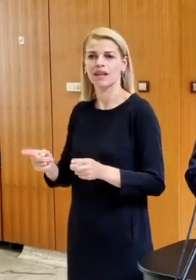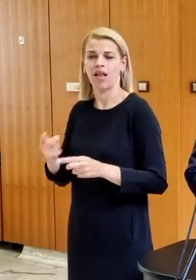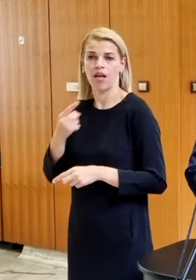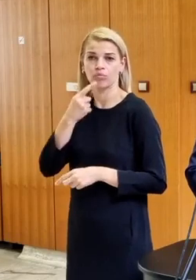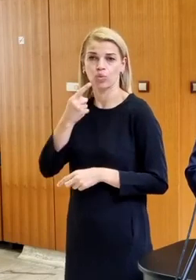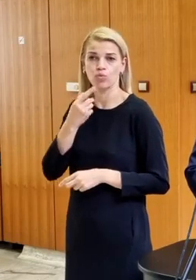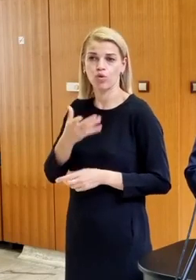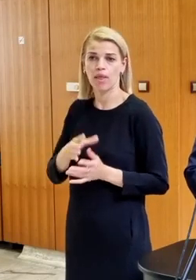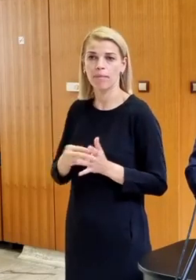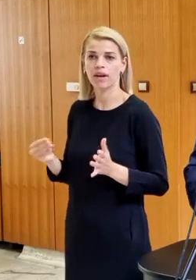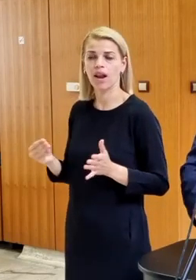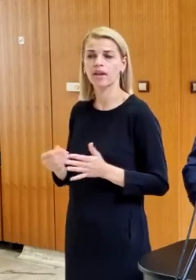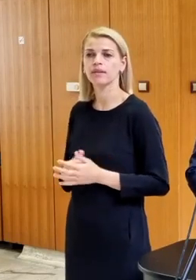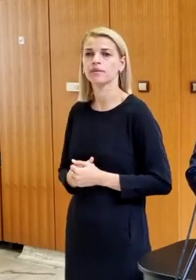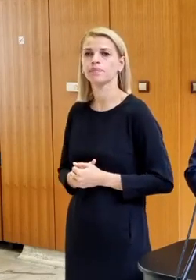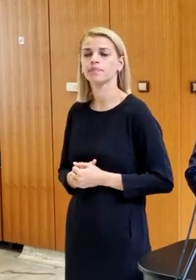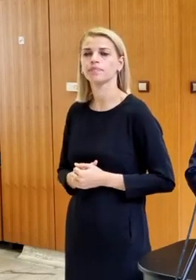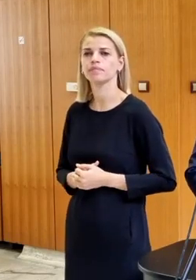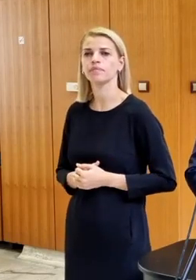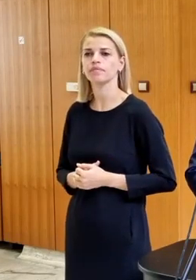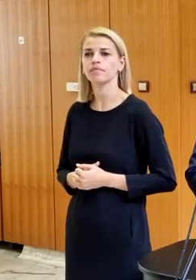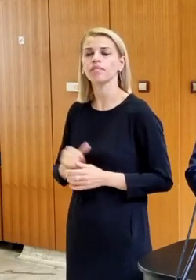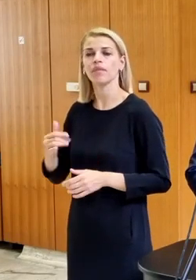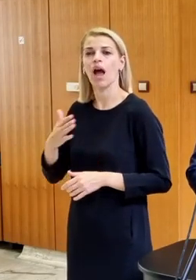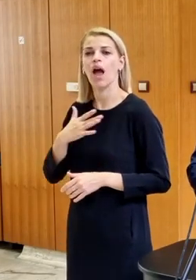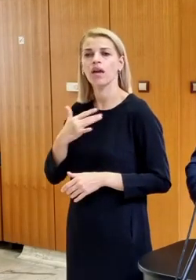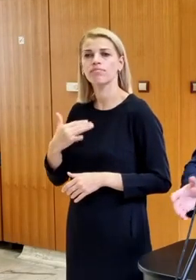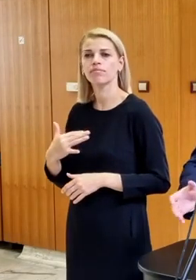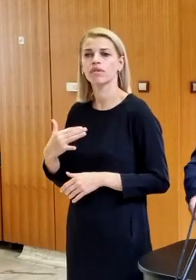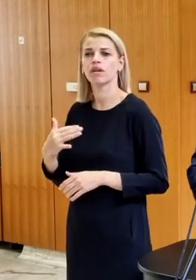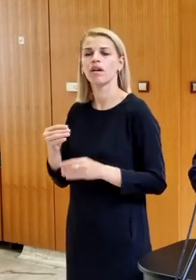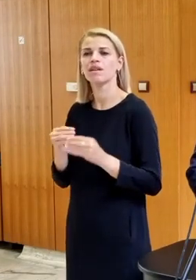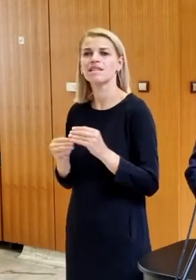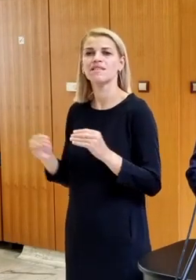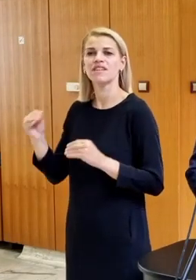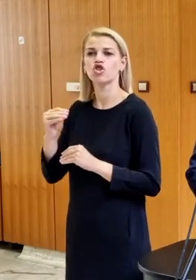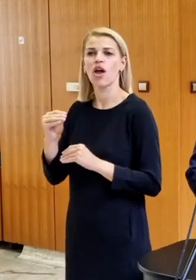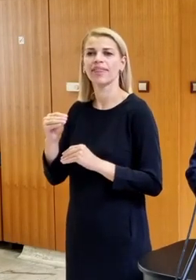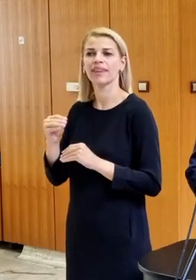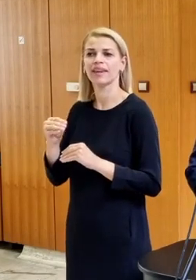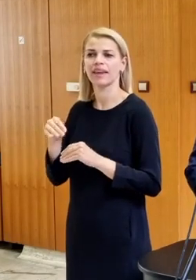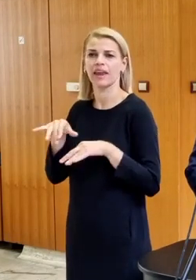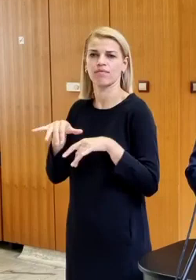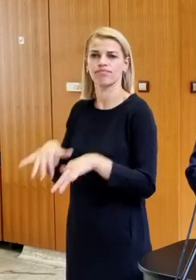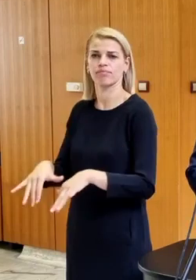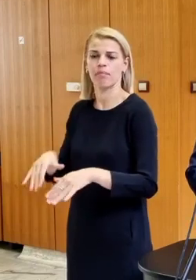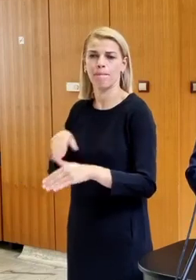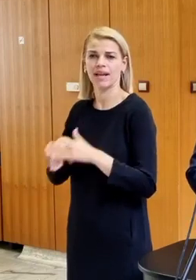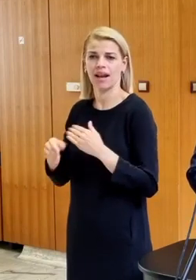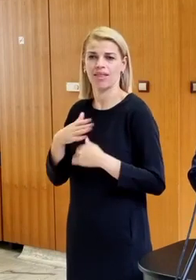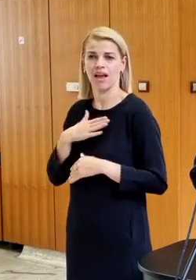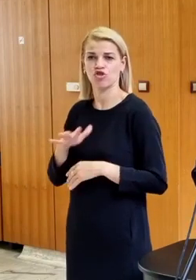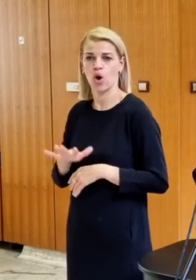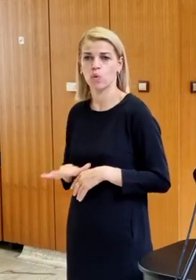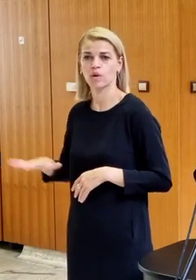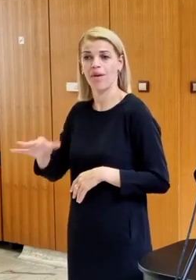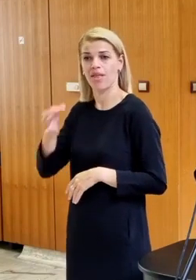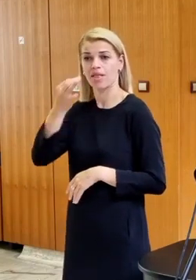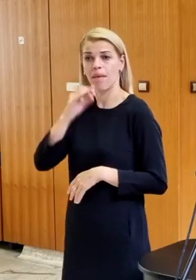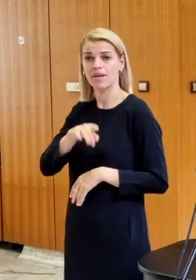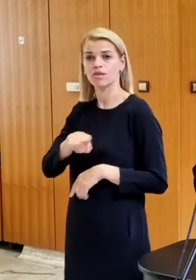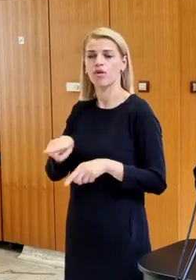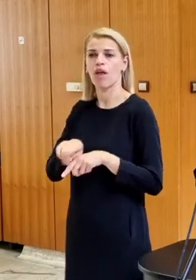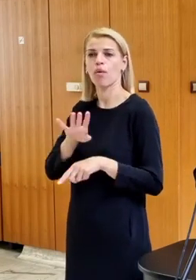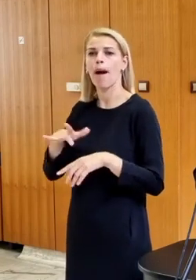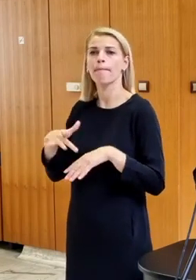z Ruska. A máme naozaj zvýšený záchyt tých migrantov na našom území. Nemecko má pocit,